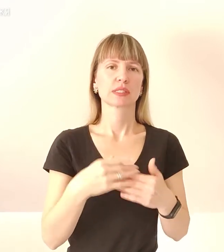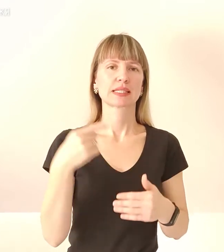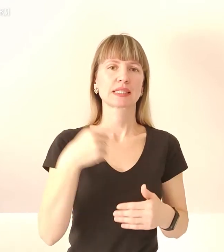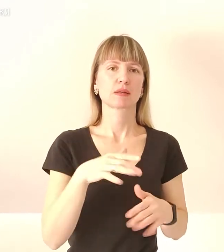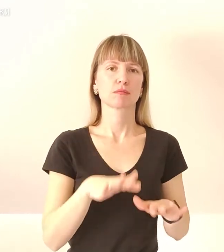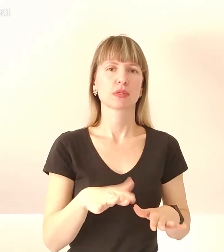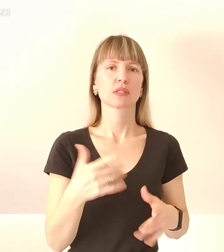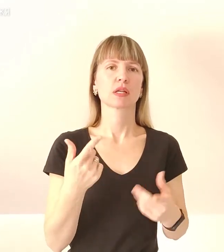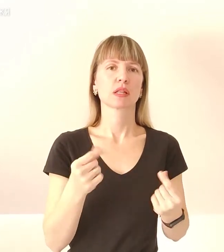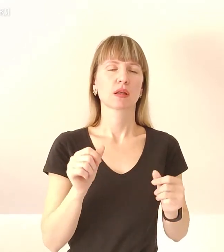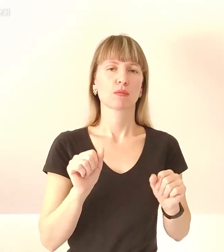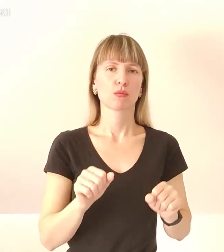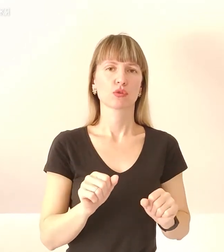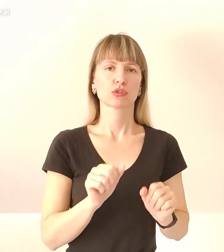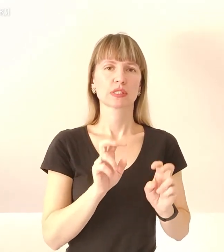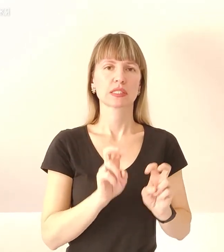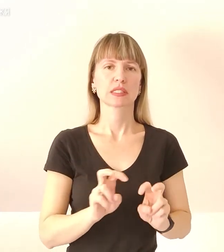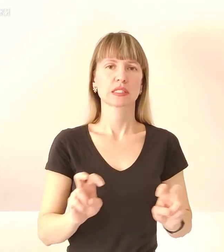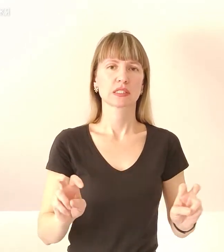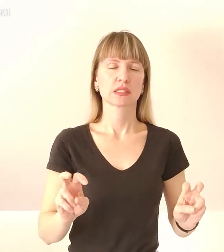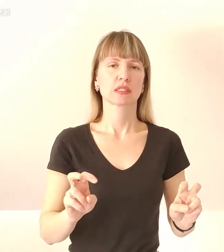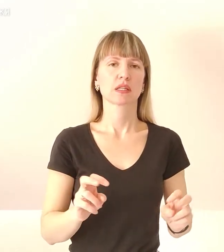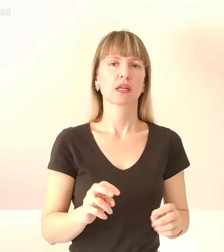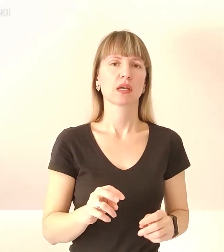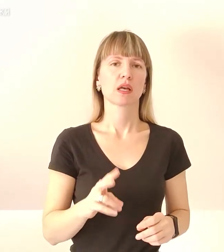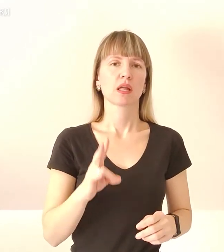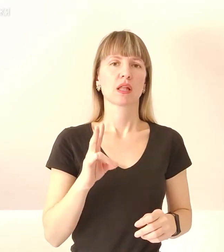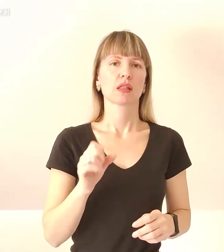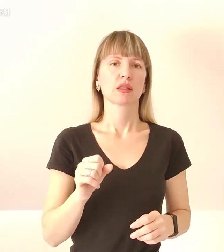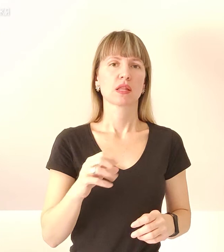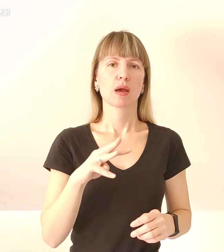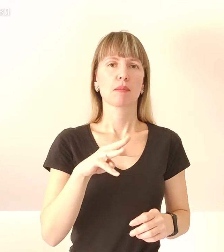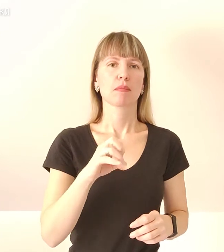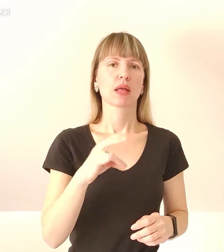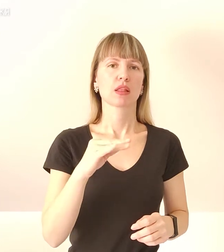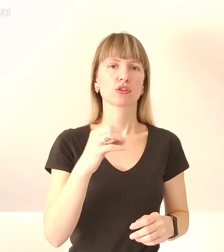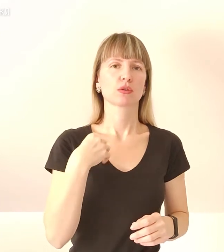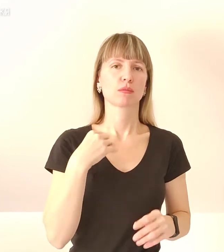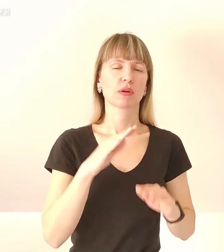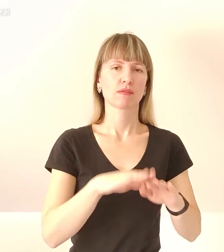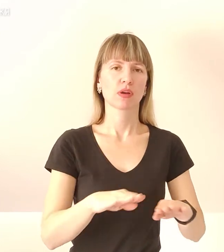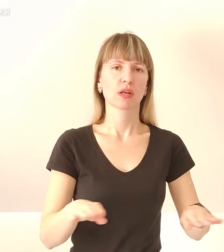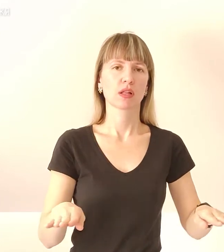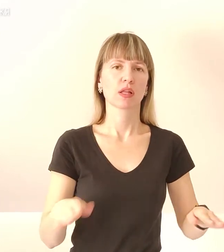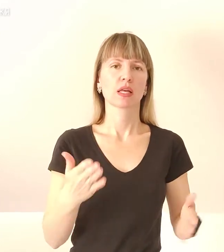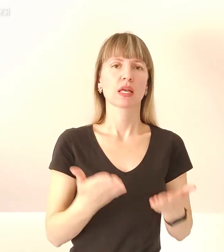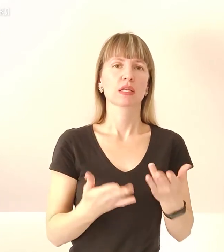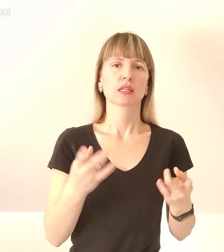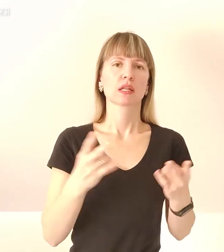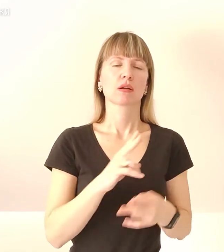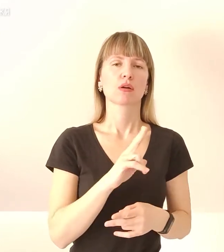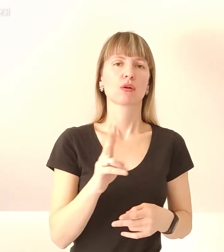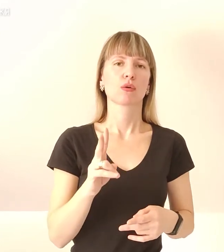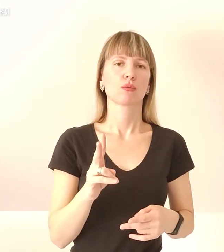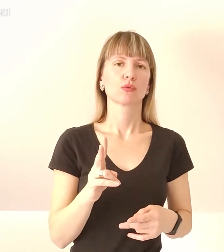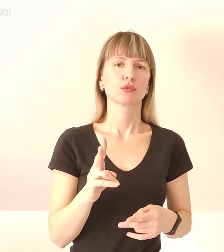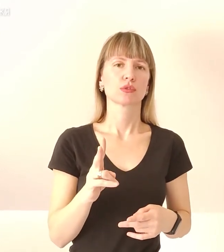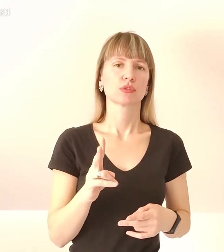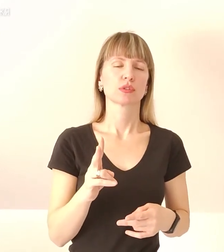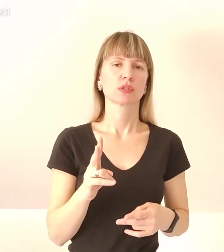посідувати, сісти. На самому манежі ми виклали, якщо треба, колишні проєкти. Тут у нас є